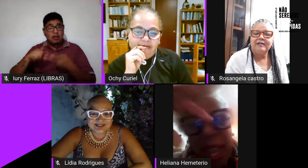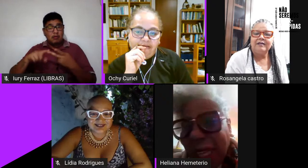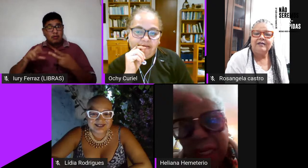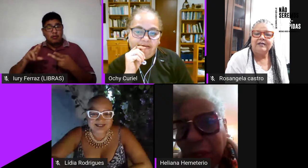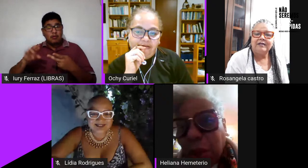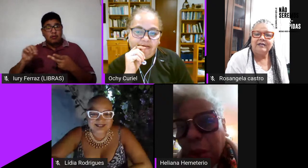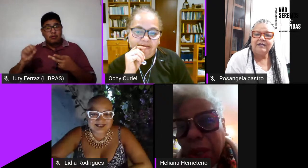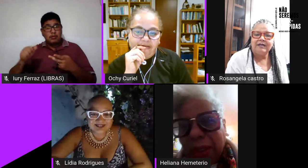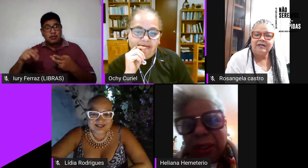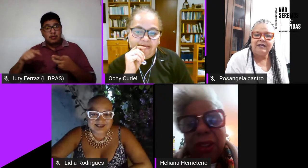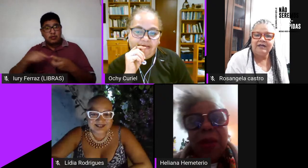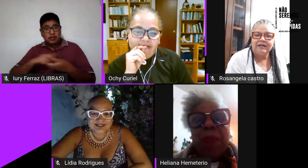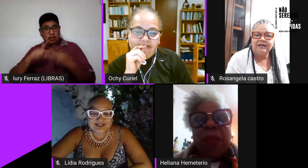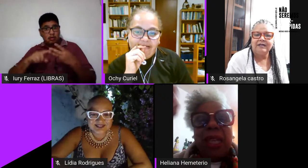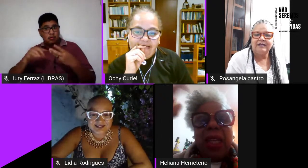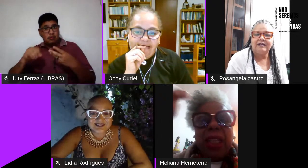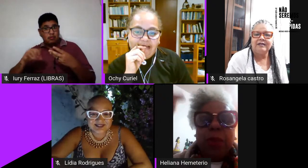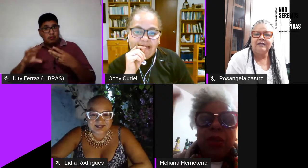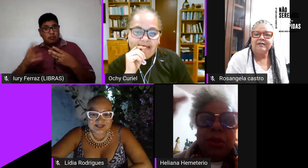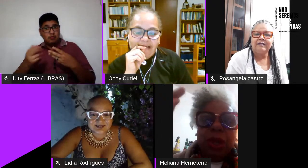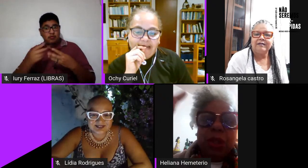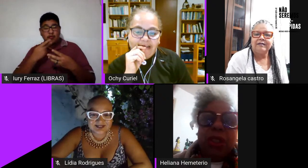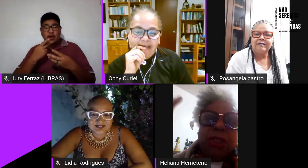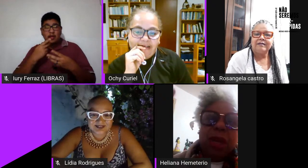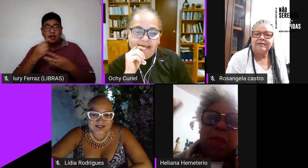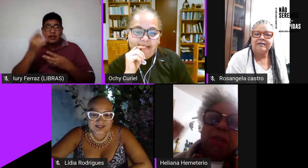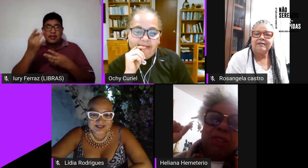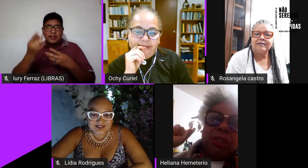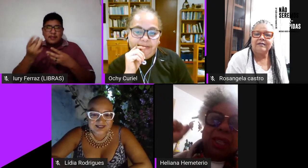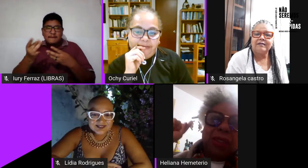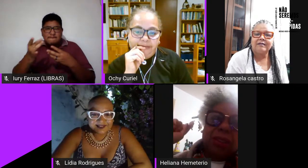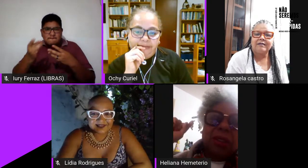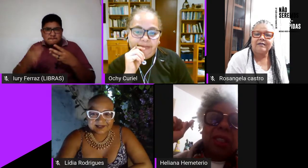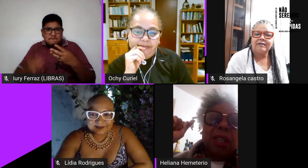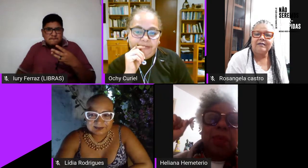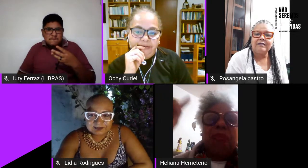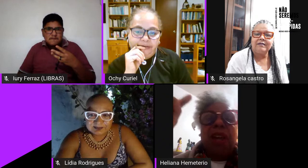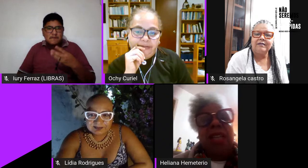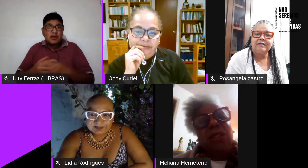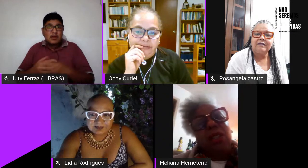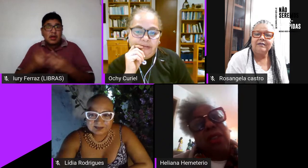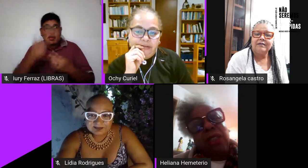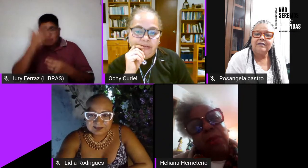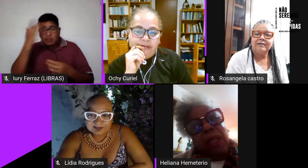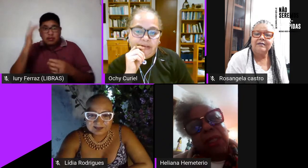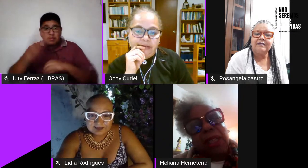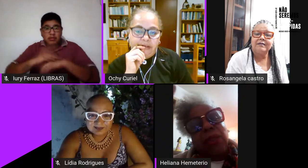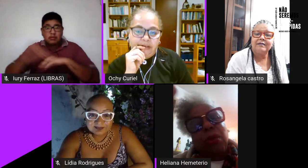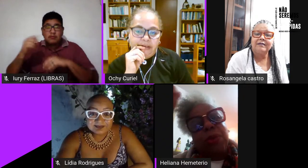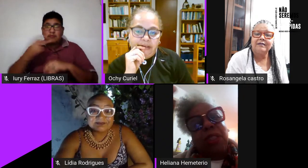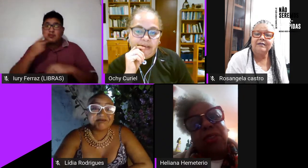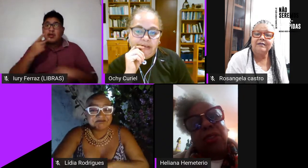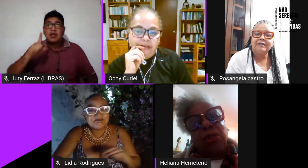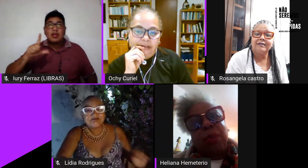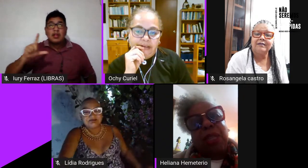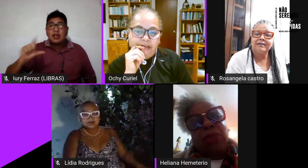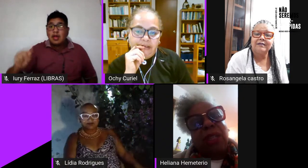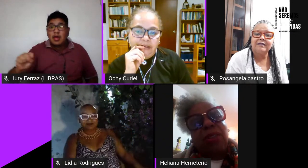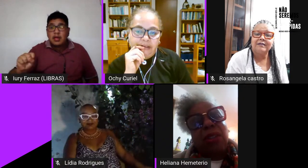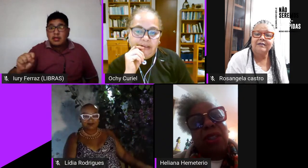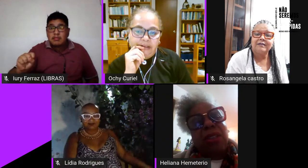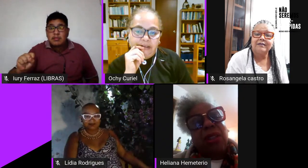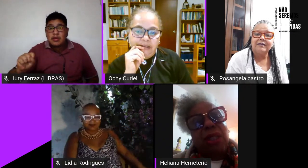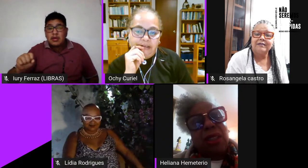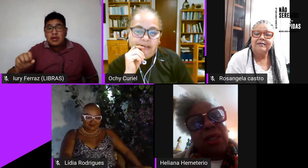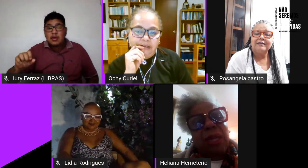uma série de coisas e aí as pessoas chamam a gente pra falar só de lesbianidade como se a gente não só falasse